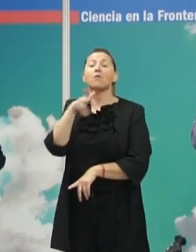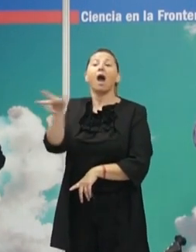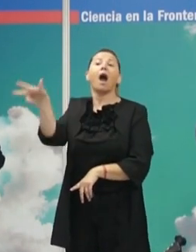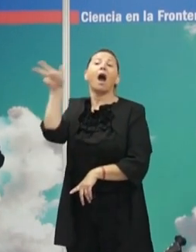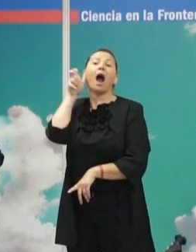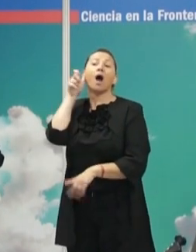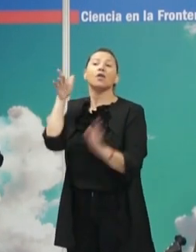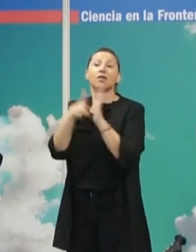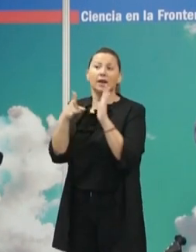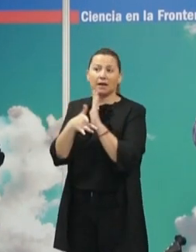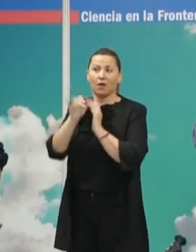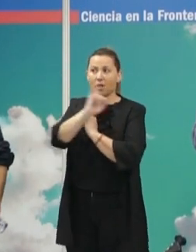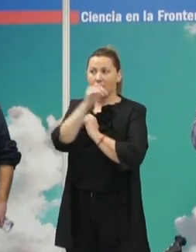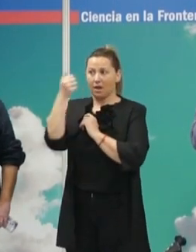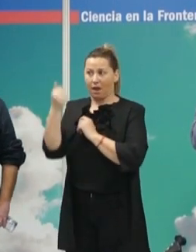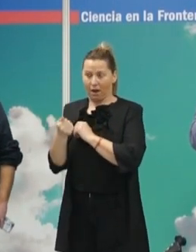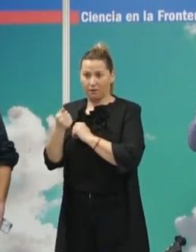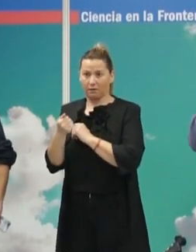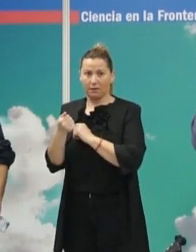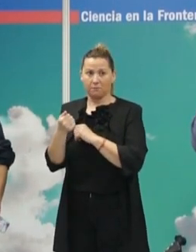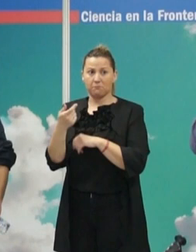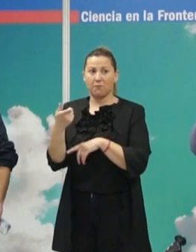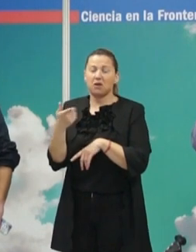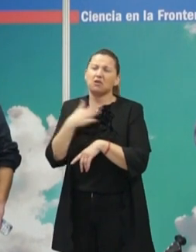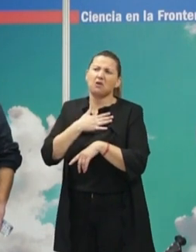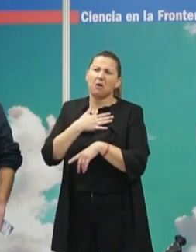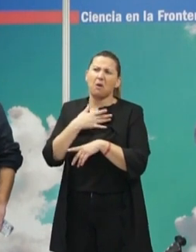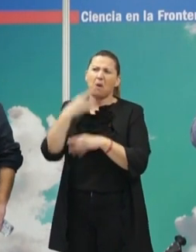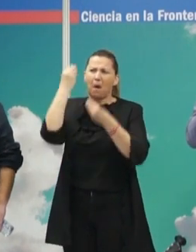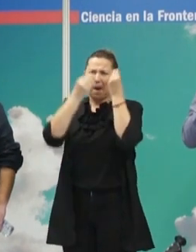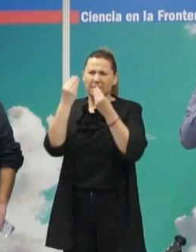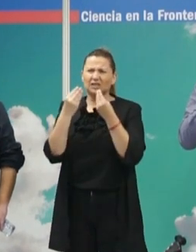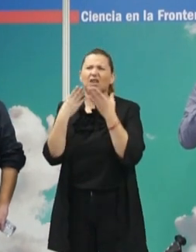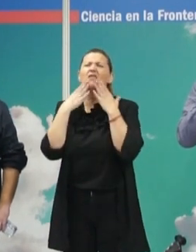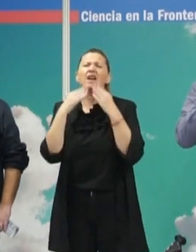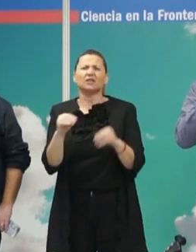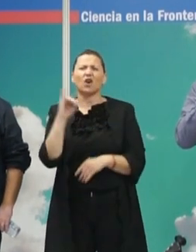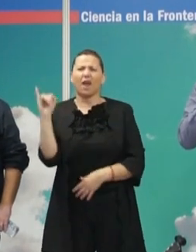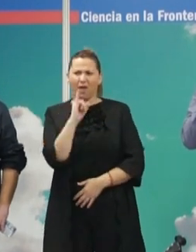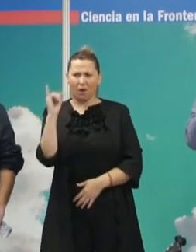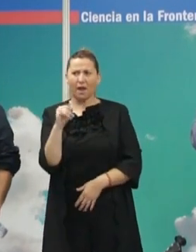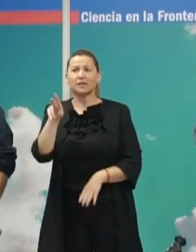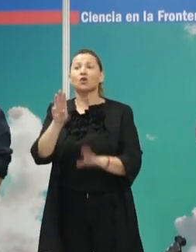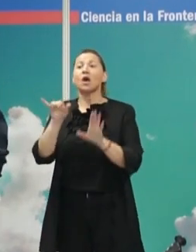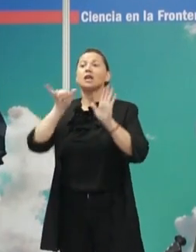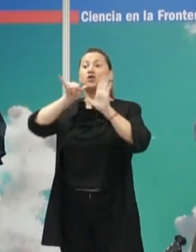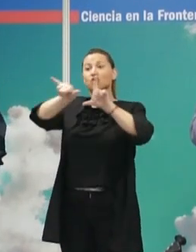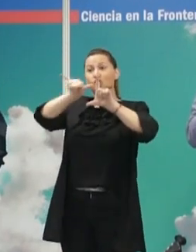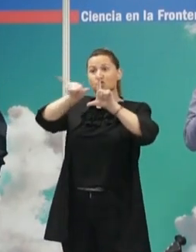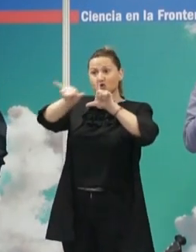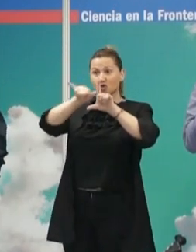tenemos en el IAA, que se llama El Universo en Palabras, pero con la historia de Juan yo creo que lo vamos a pasar. Y os invito a que lo veáis en YouTube, porque las